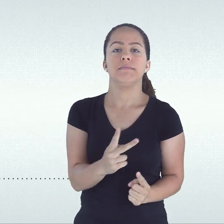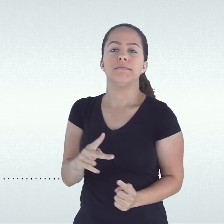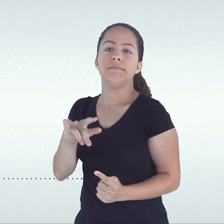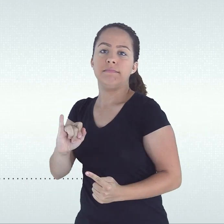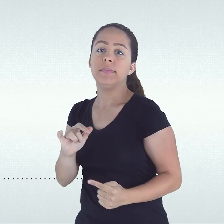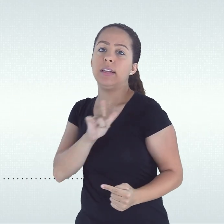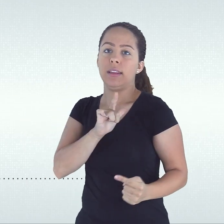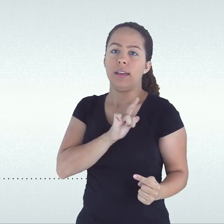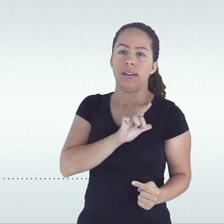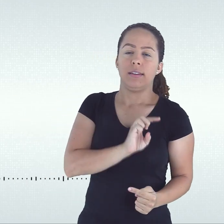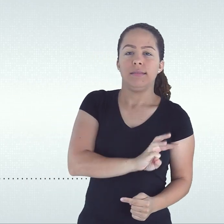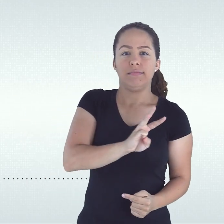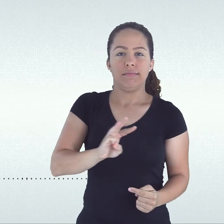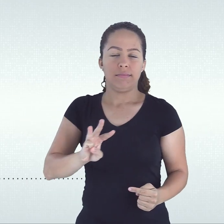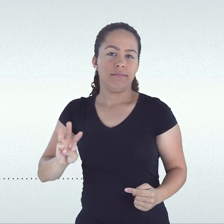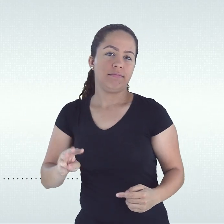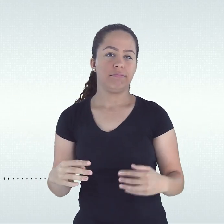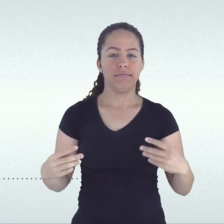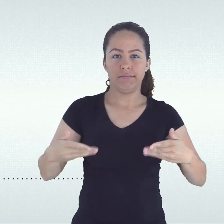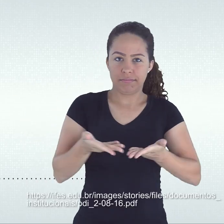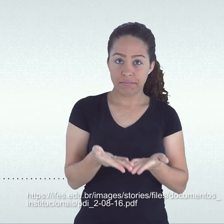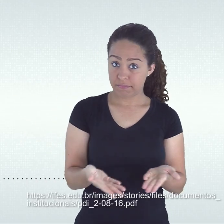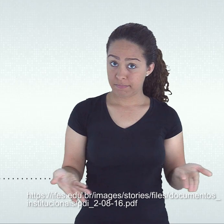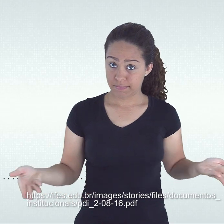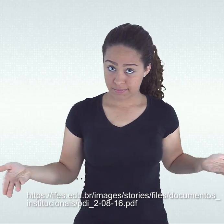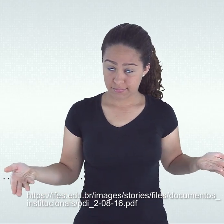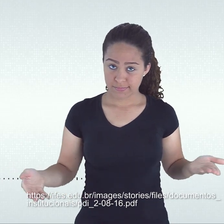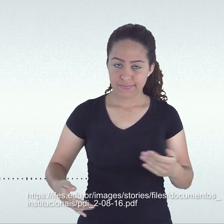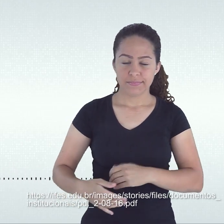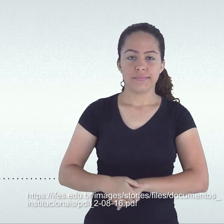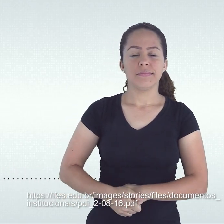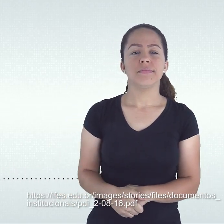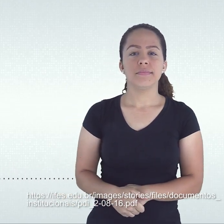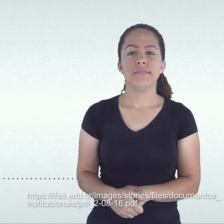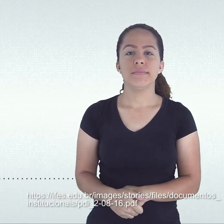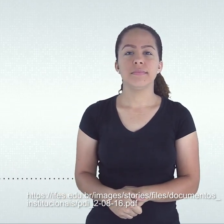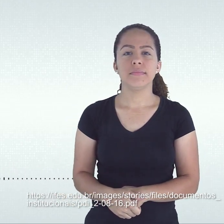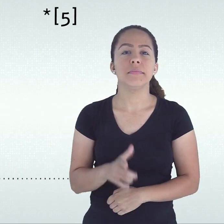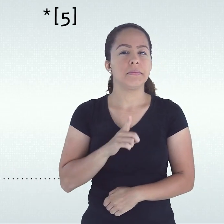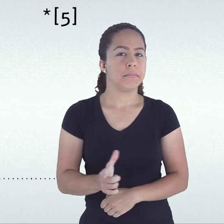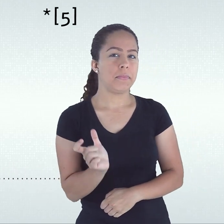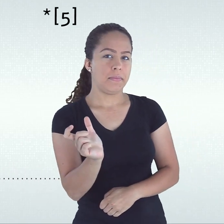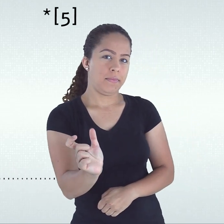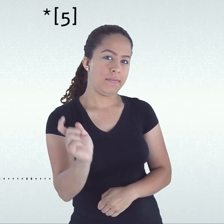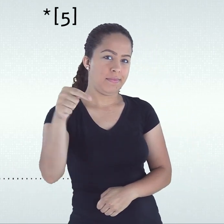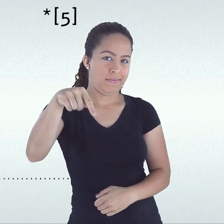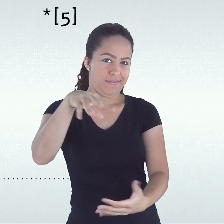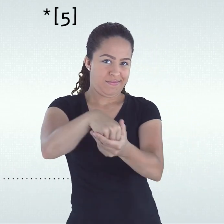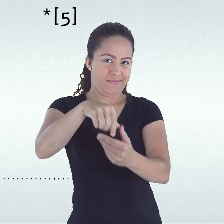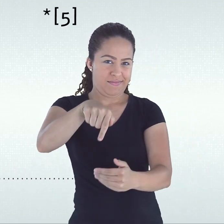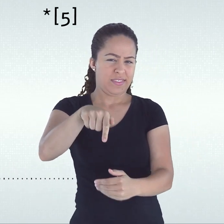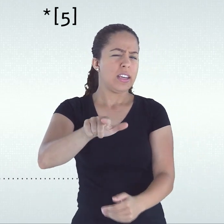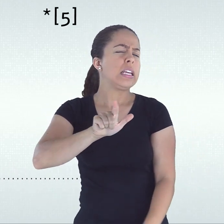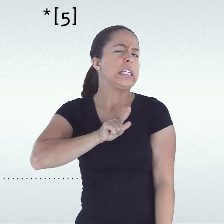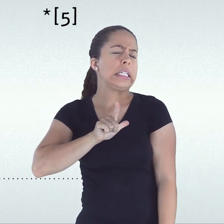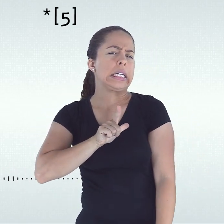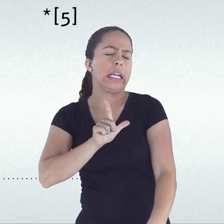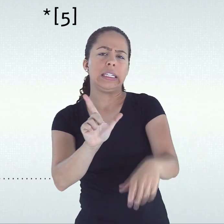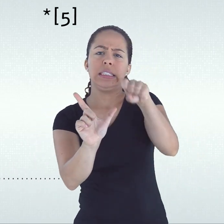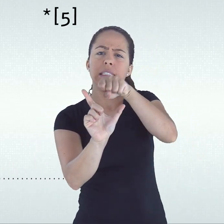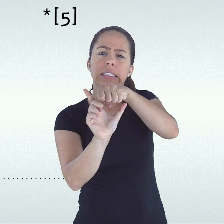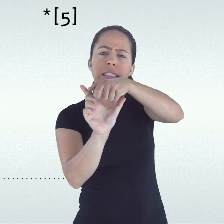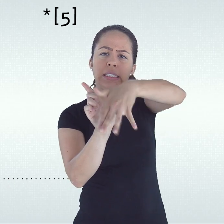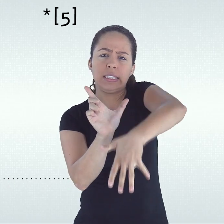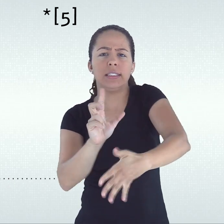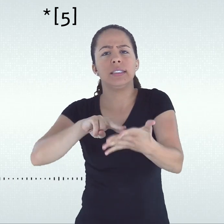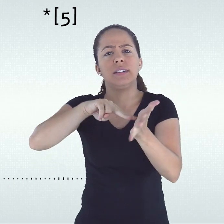termo empregado aqui assume um sentido amplo que ultrapassa aquele usualmente aplicado à educação especial.